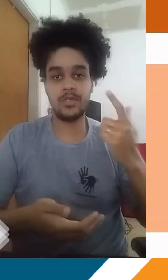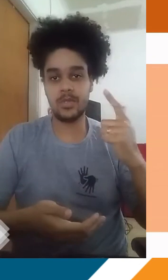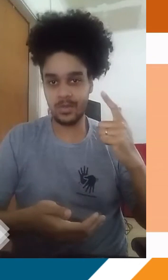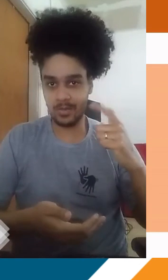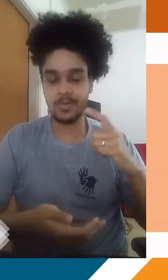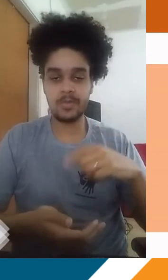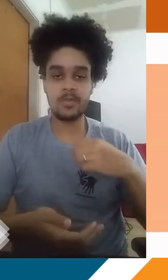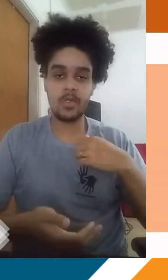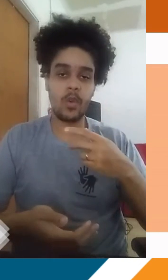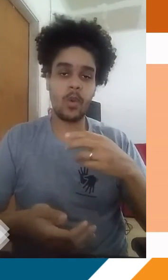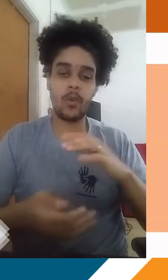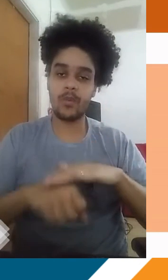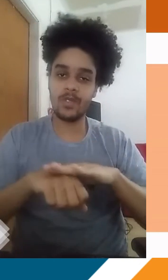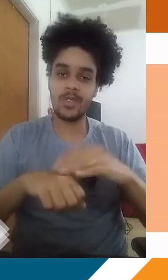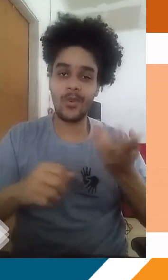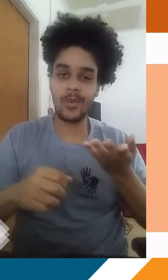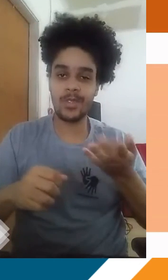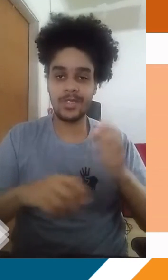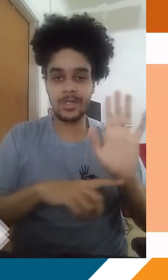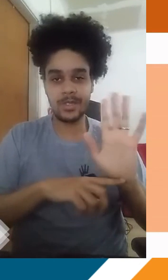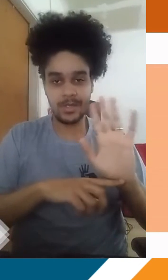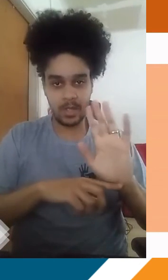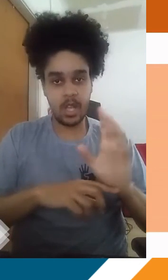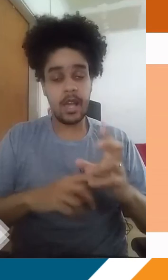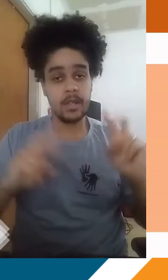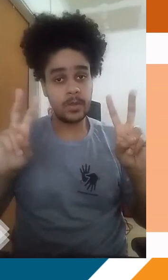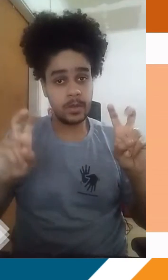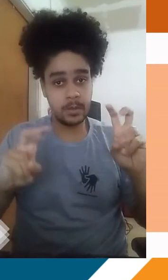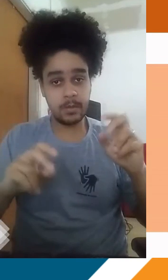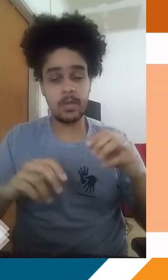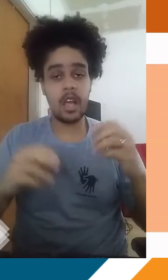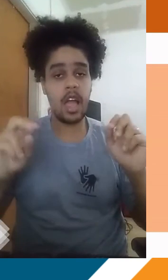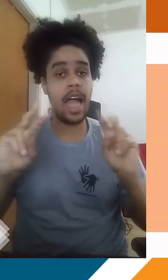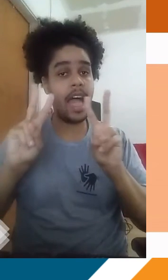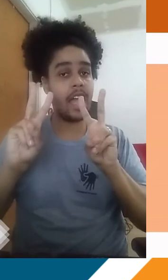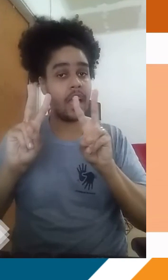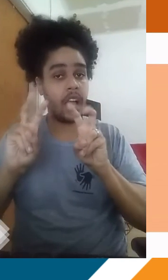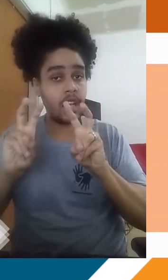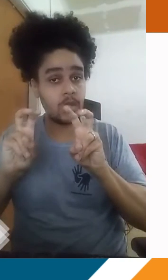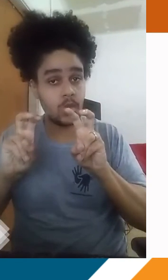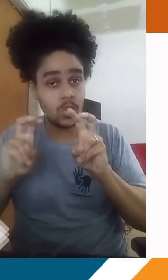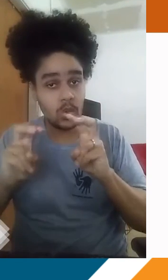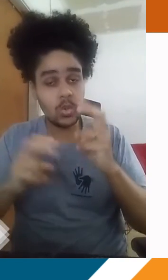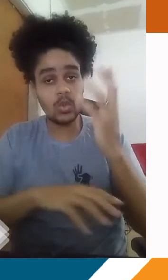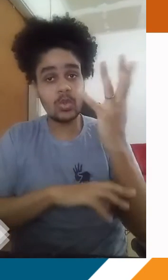pouco com vocês sobre o tema da videoaula de hoje, que vai ser a respeito das questões ambientais. Vamos